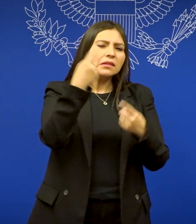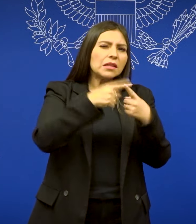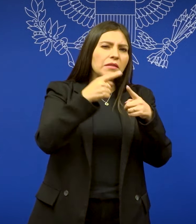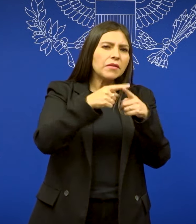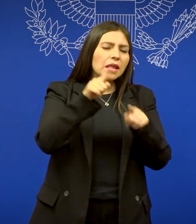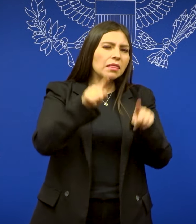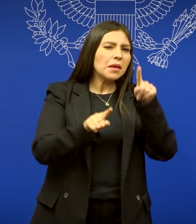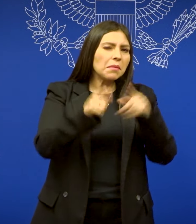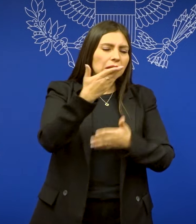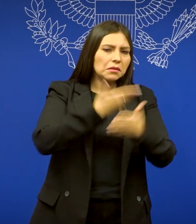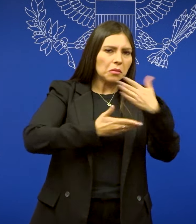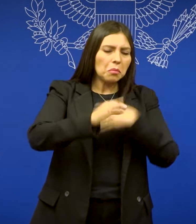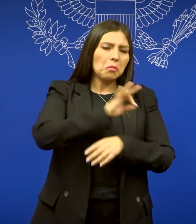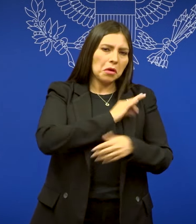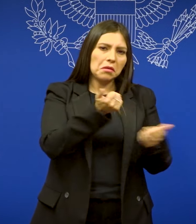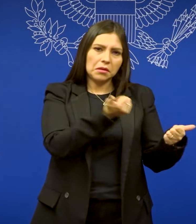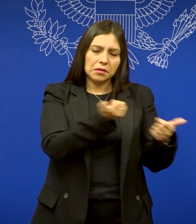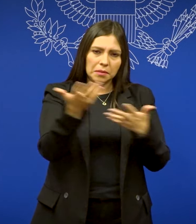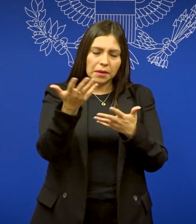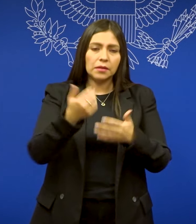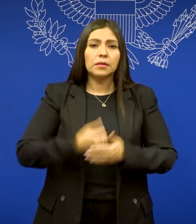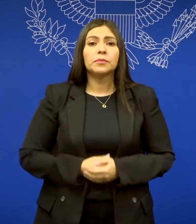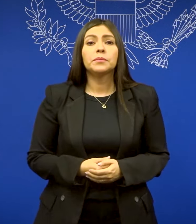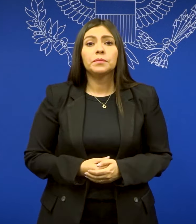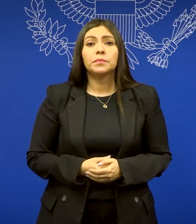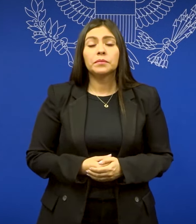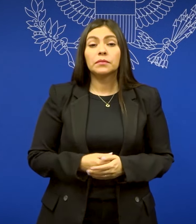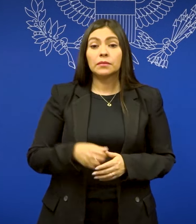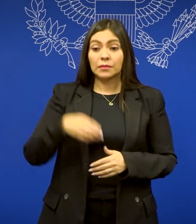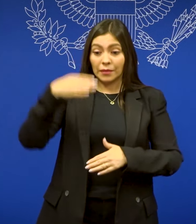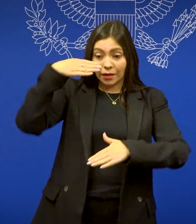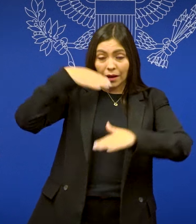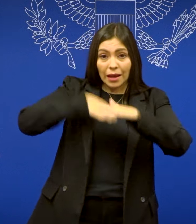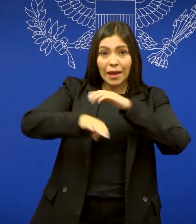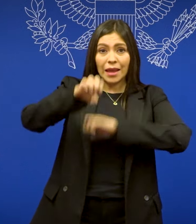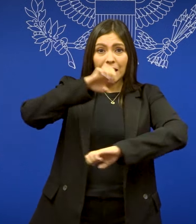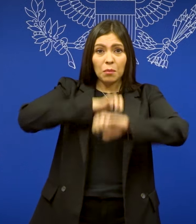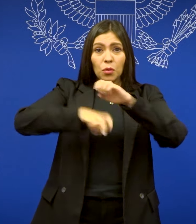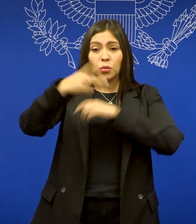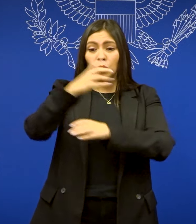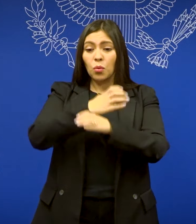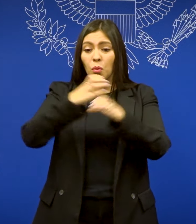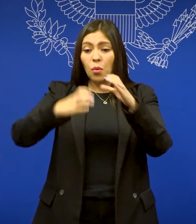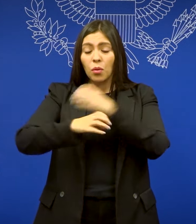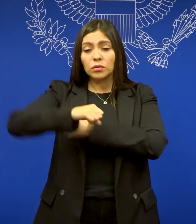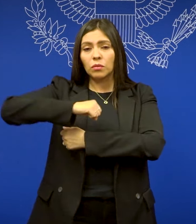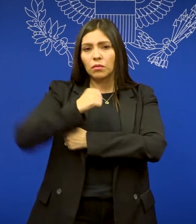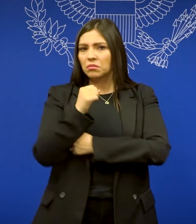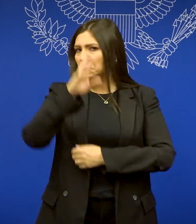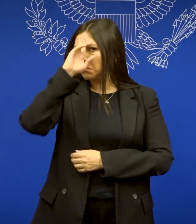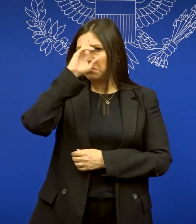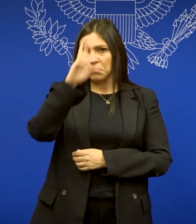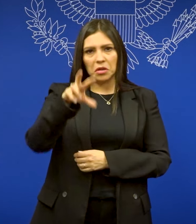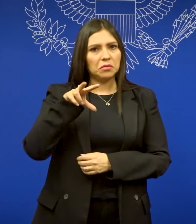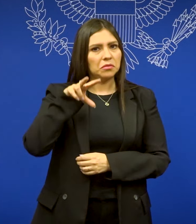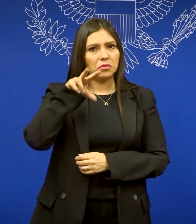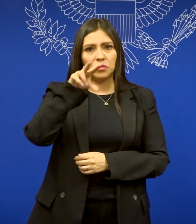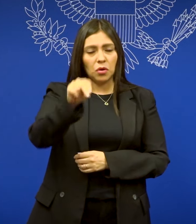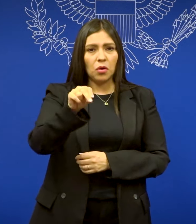solicitas. La embajada de los Estados Unidos no puede guardar tus cosas personales y algunos artículos están